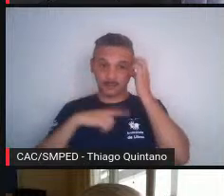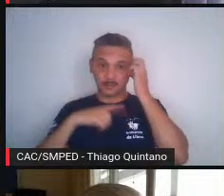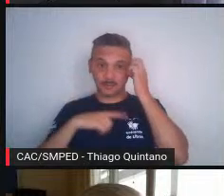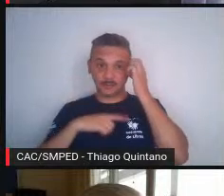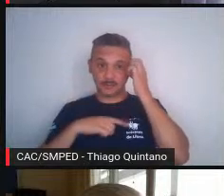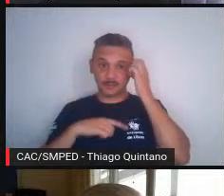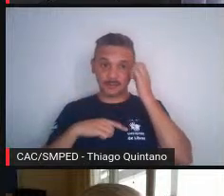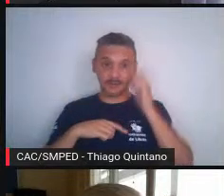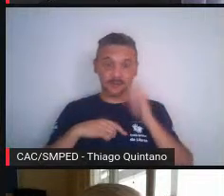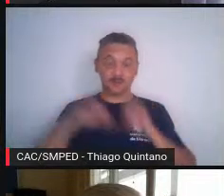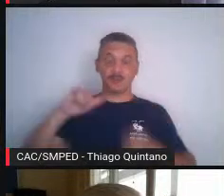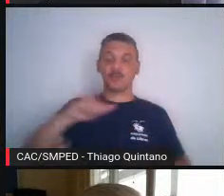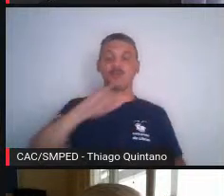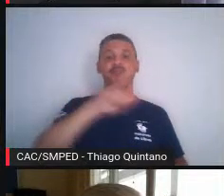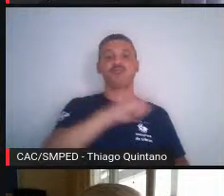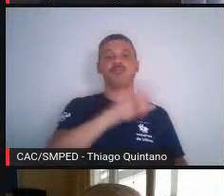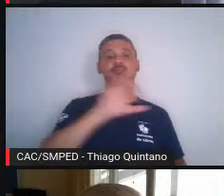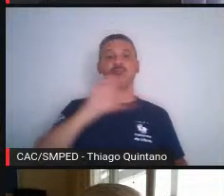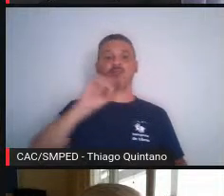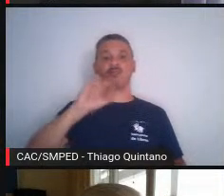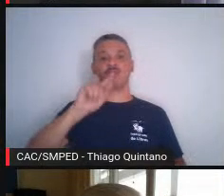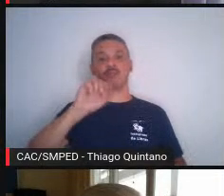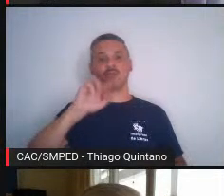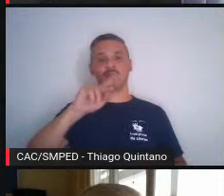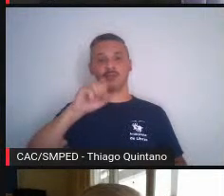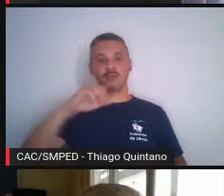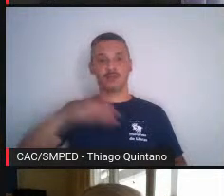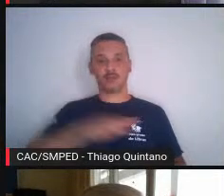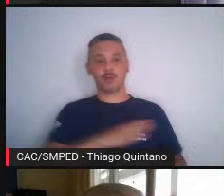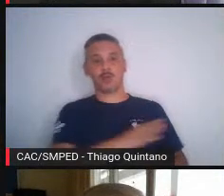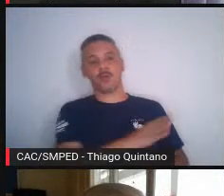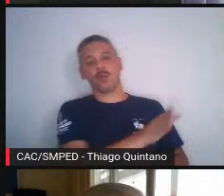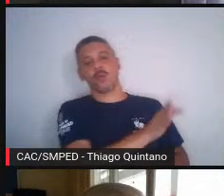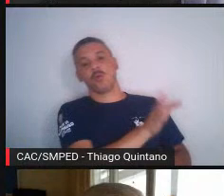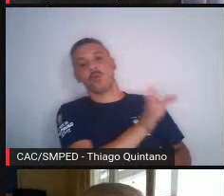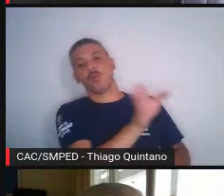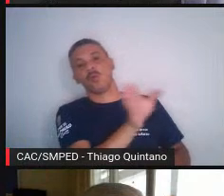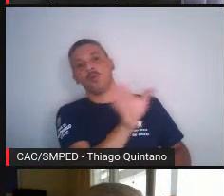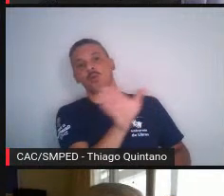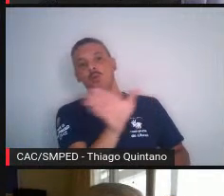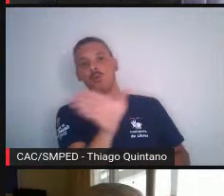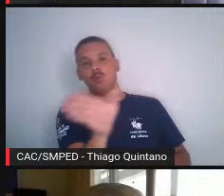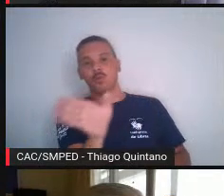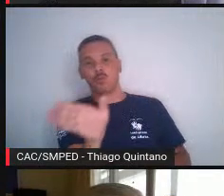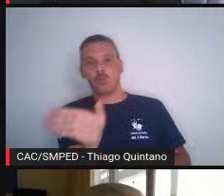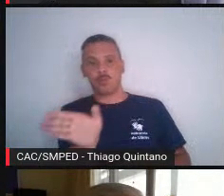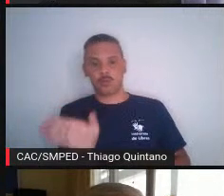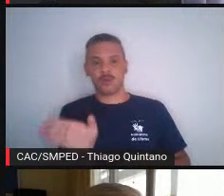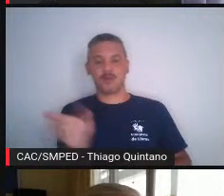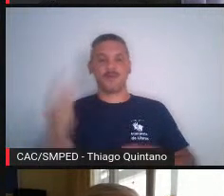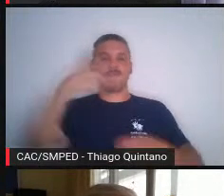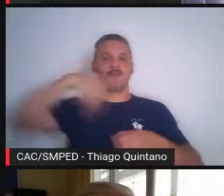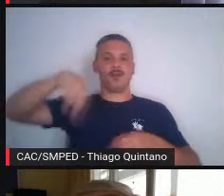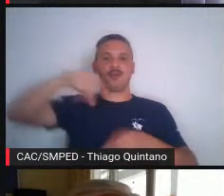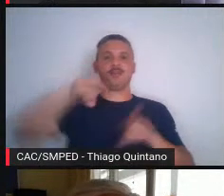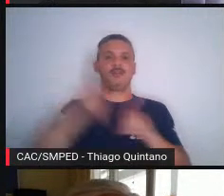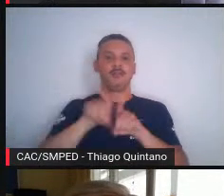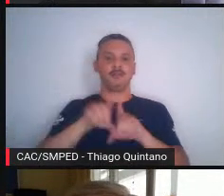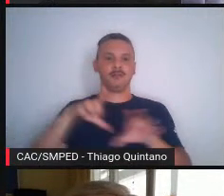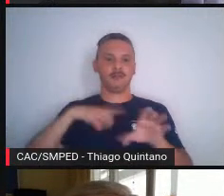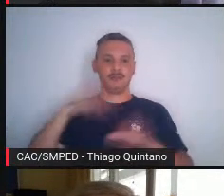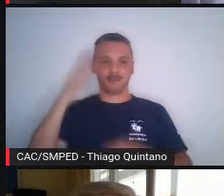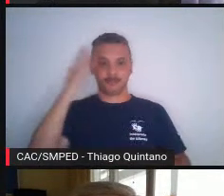aeroporto de Congonhas, geralmente o avião faz esse contorno aqui, vira para cá e vem nessa direção. Passa... Professor,